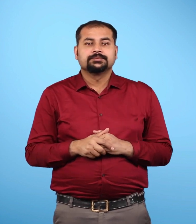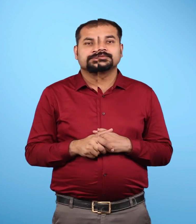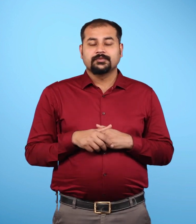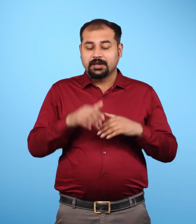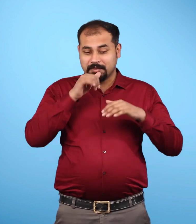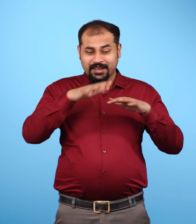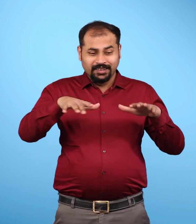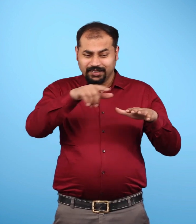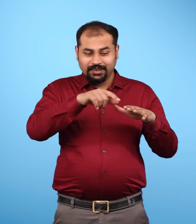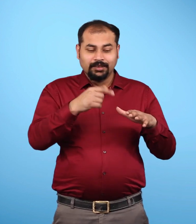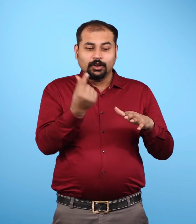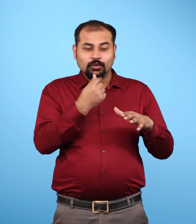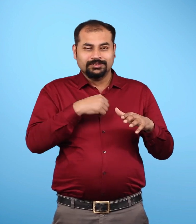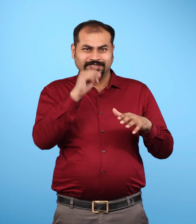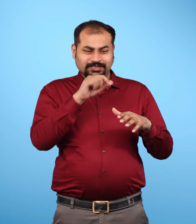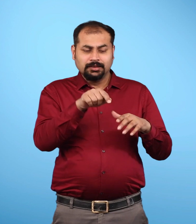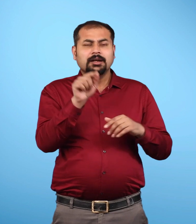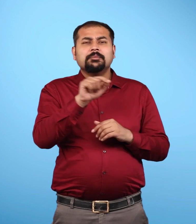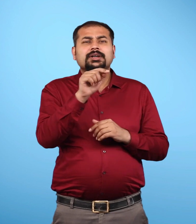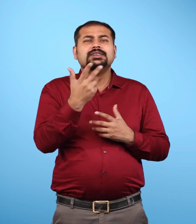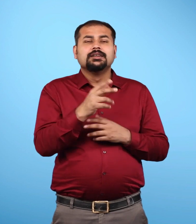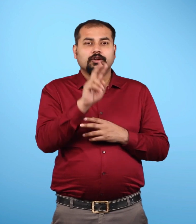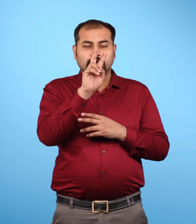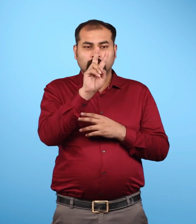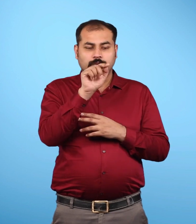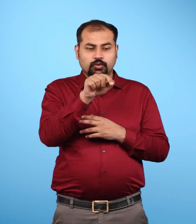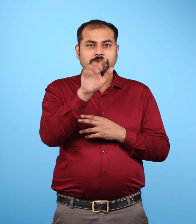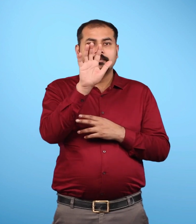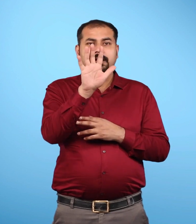जो की कुल जल का मात्र 2.5 प्रतिशत है